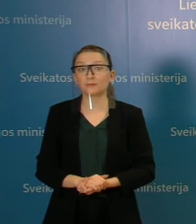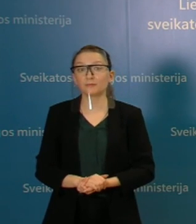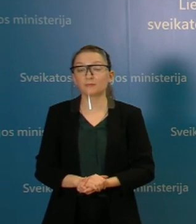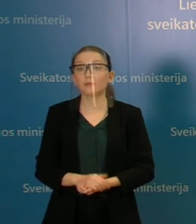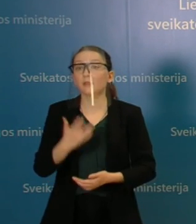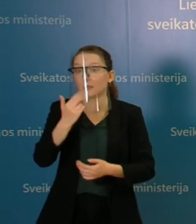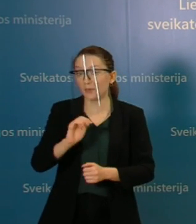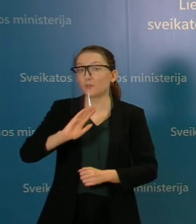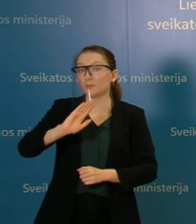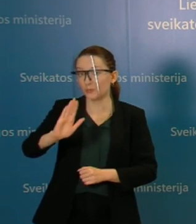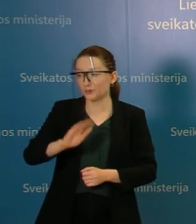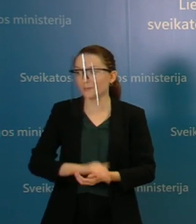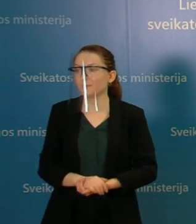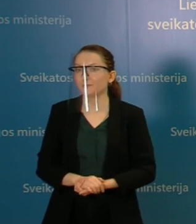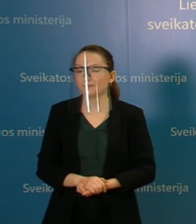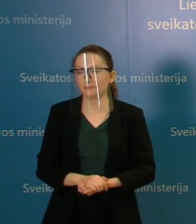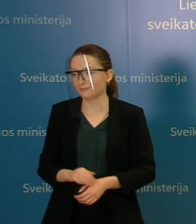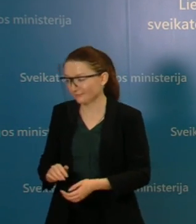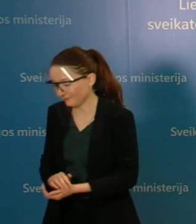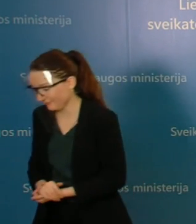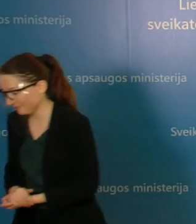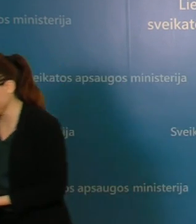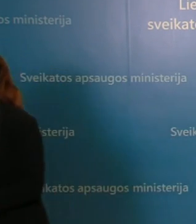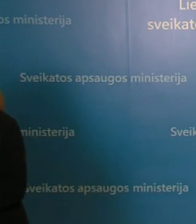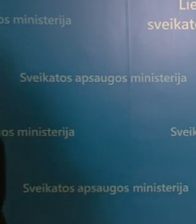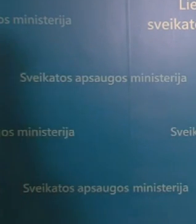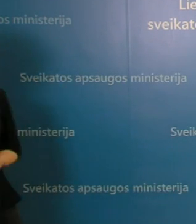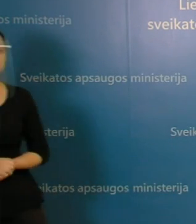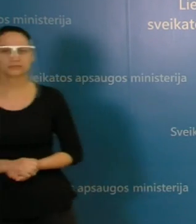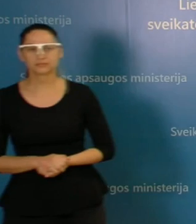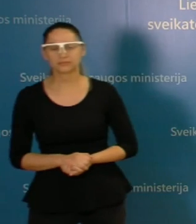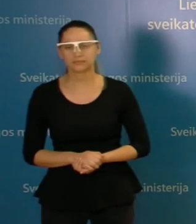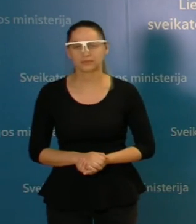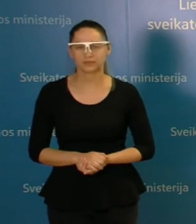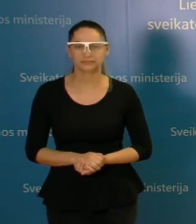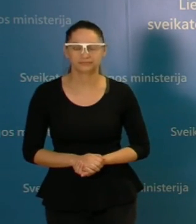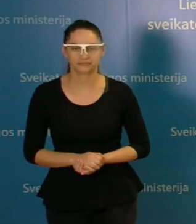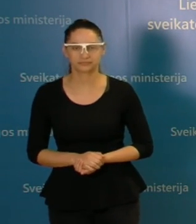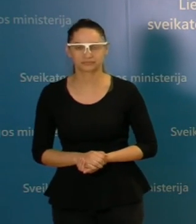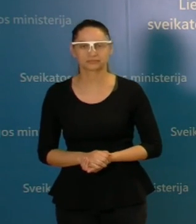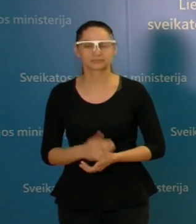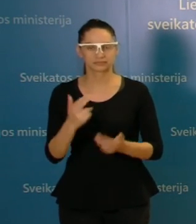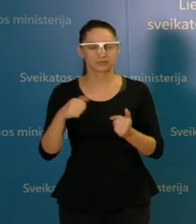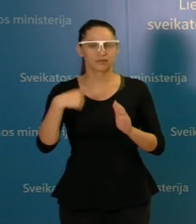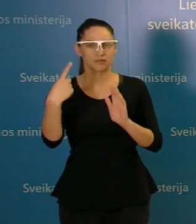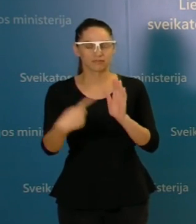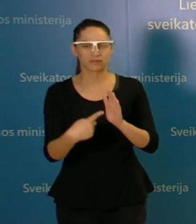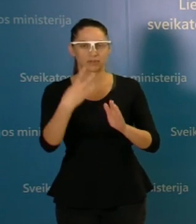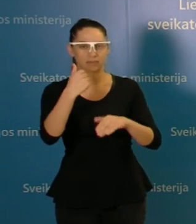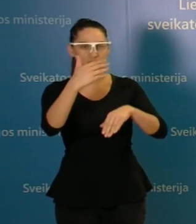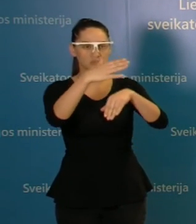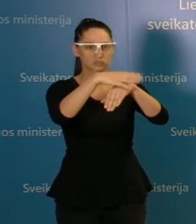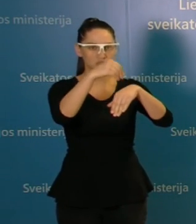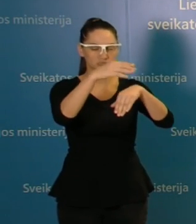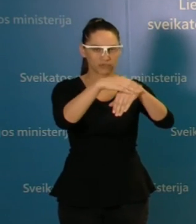Taip, mes sergamumų aplenkėme, sergamumų ir mirštamumų, net ir Švedijoje aplenkėme, kaip manote, kokias